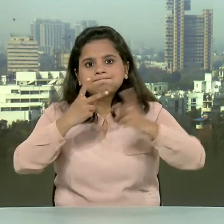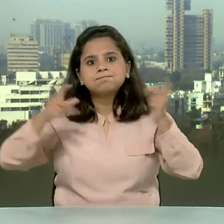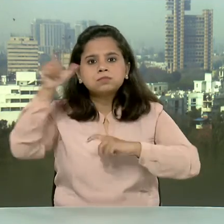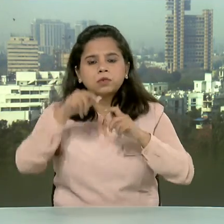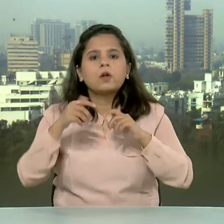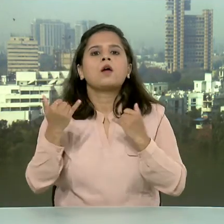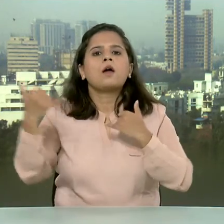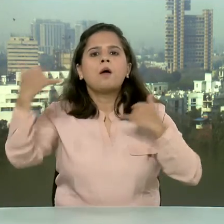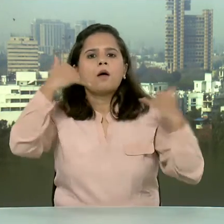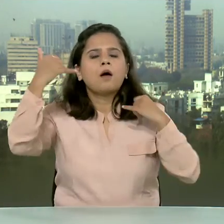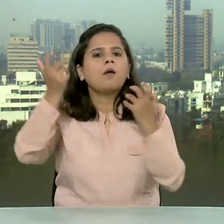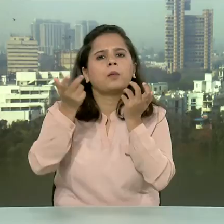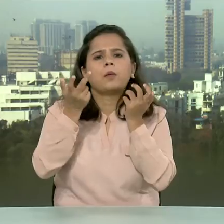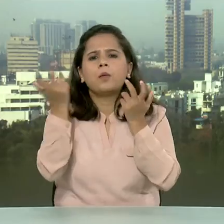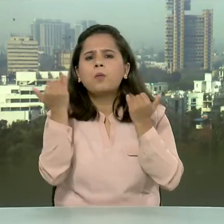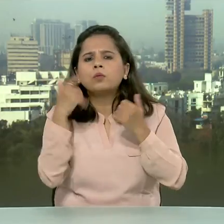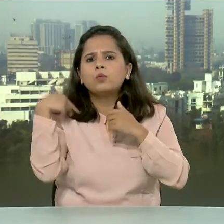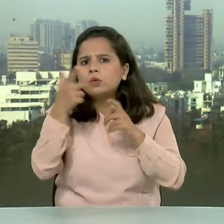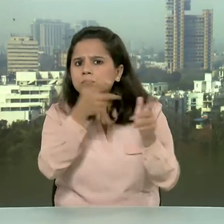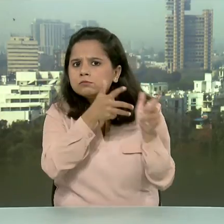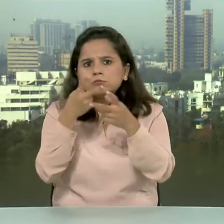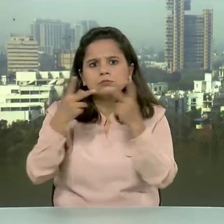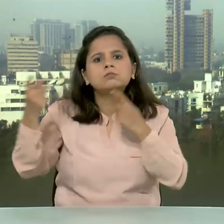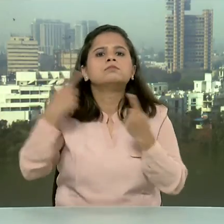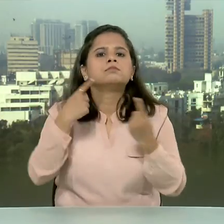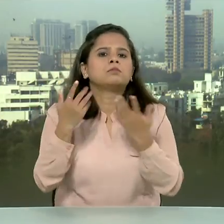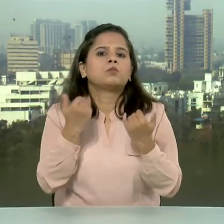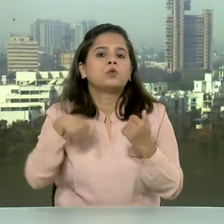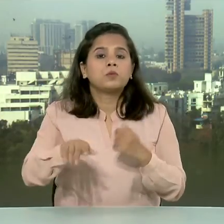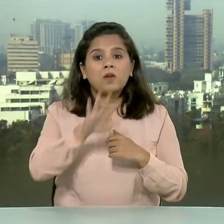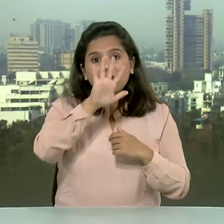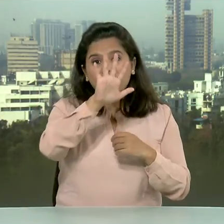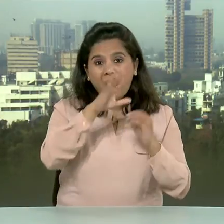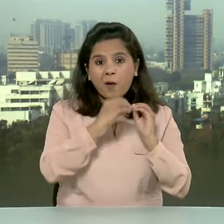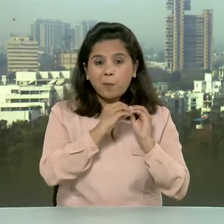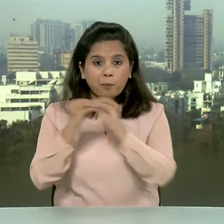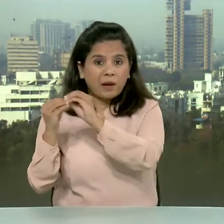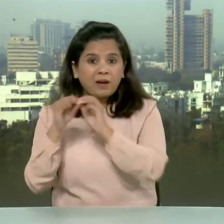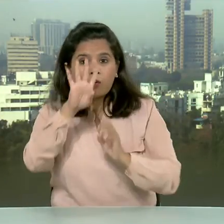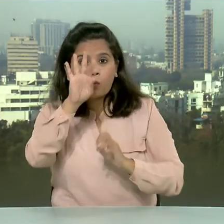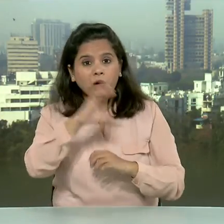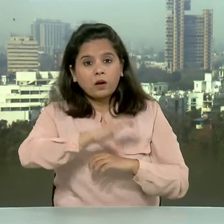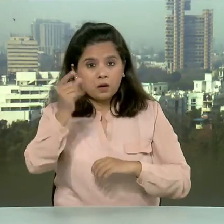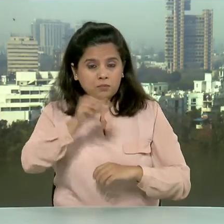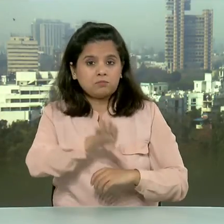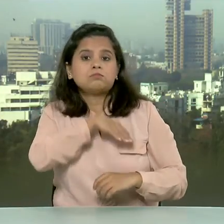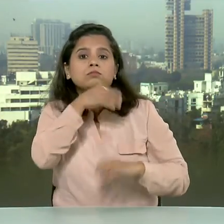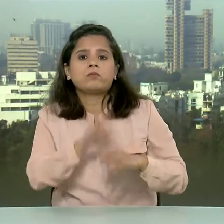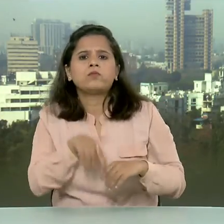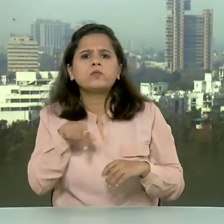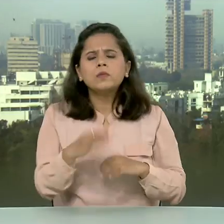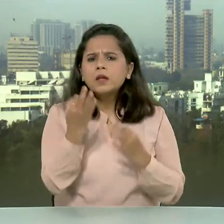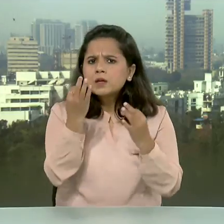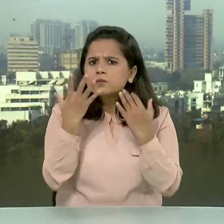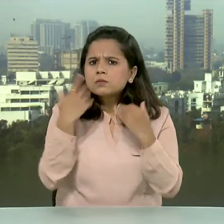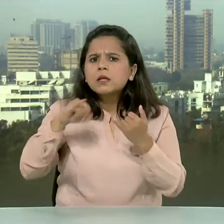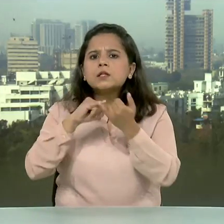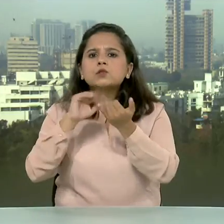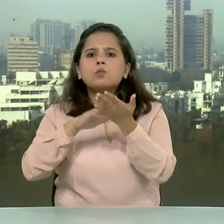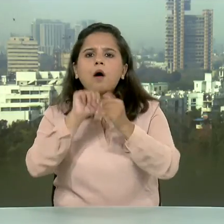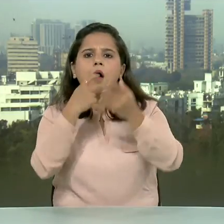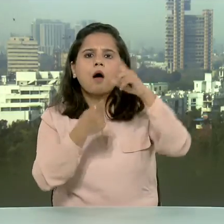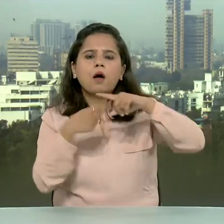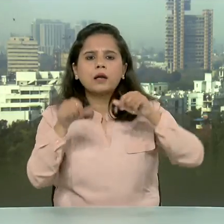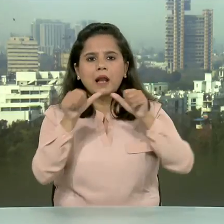बाधा रहित होगी इस खरीद पर लगभग पांच अरब 40 करोड रुपे खर्च होंगे स्मार्ट अंटी एफ फील्ड वेपन